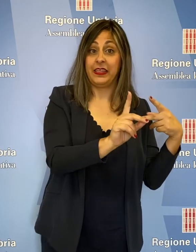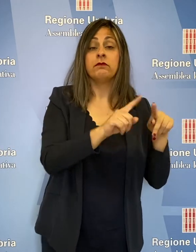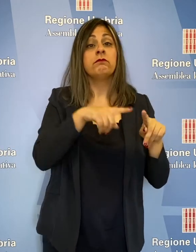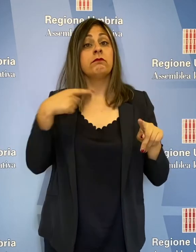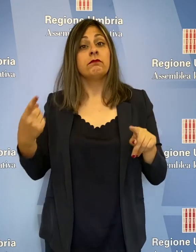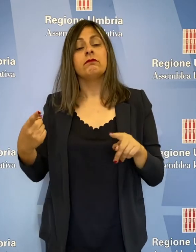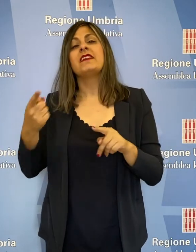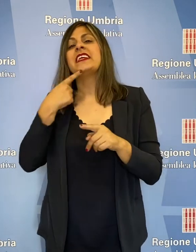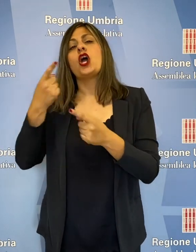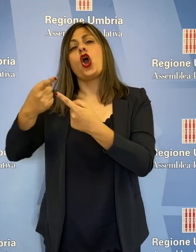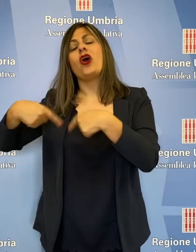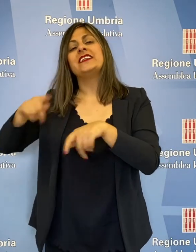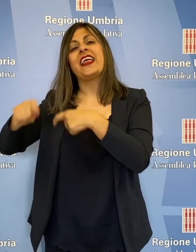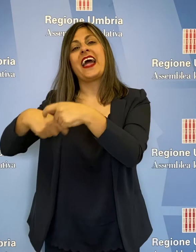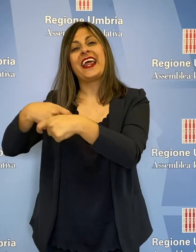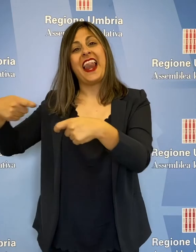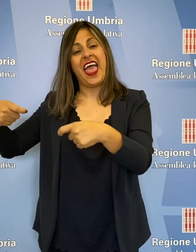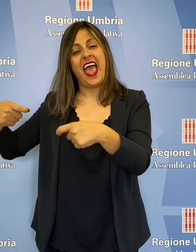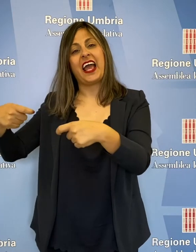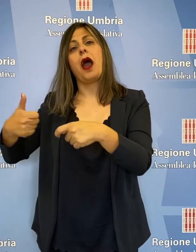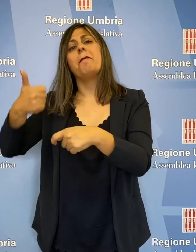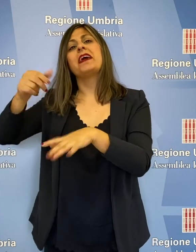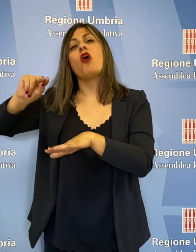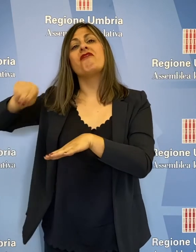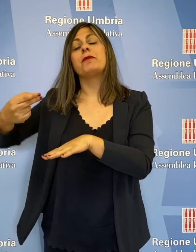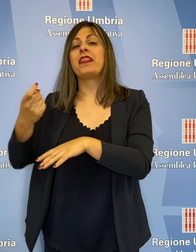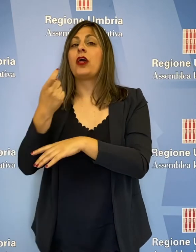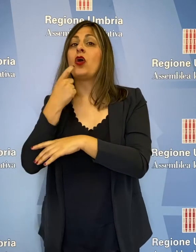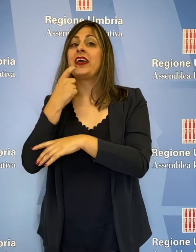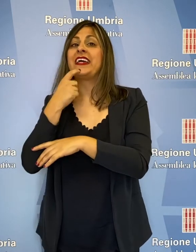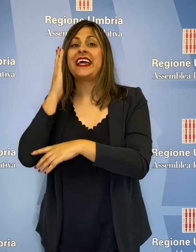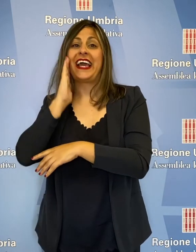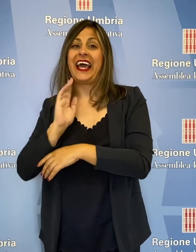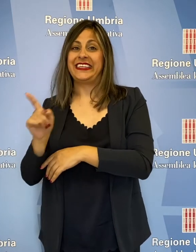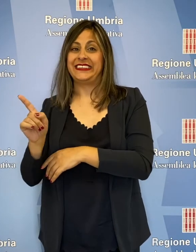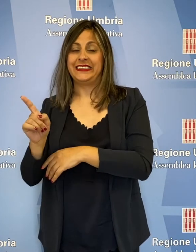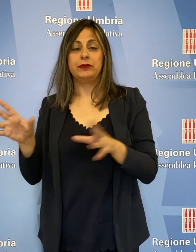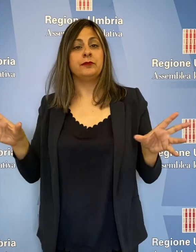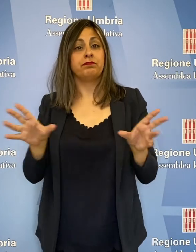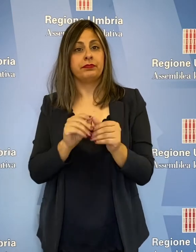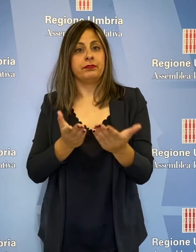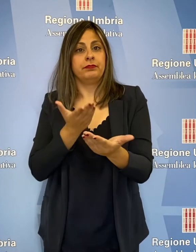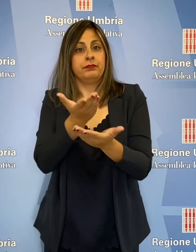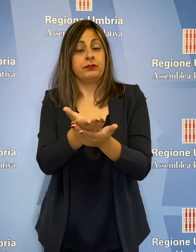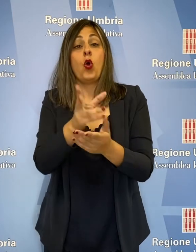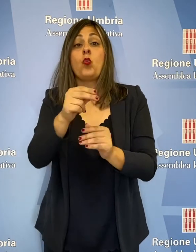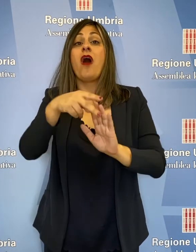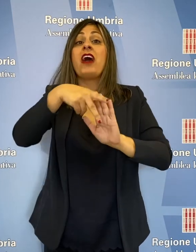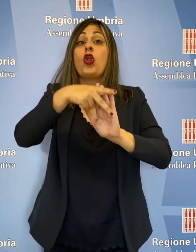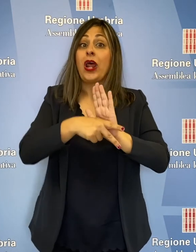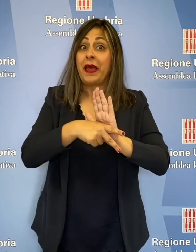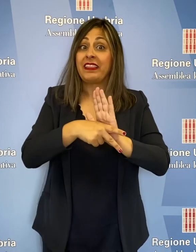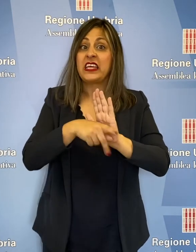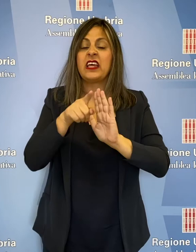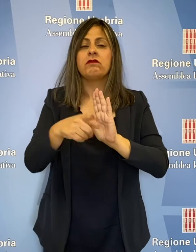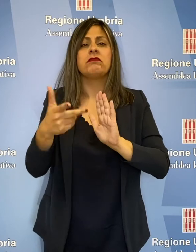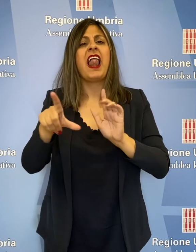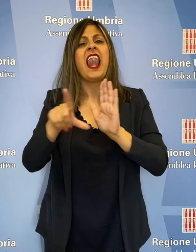e l'altro dei consiglieri della Lega, con primo firmatario Daniele Carissimi. La nuova normativa adegua la legge